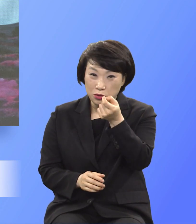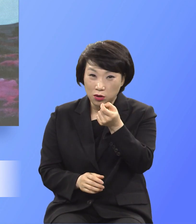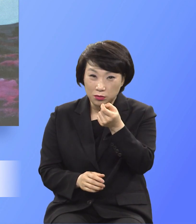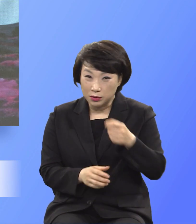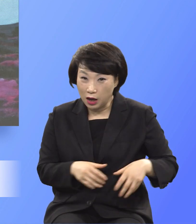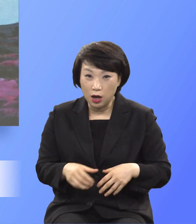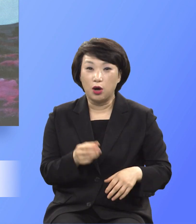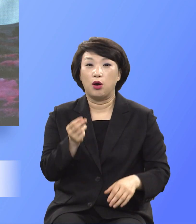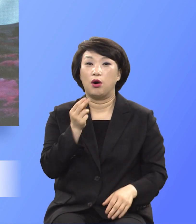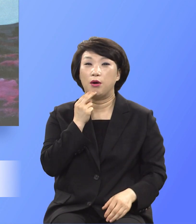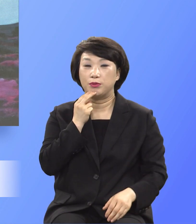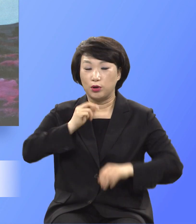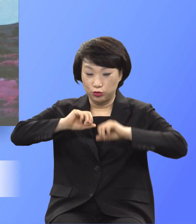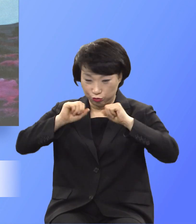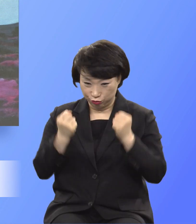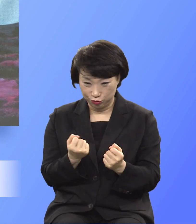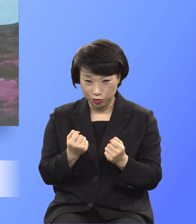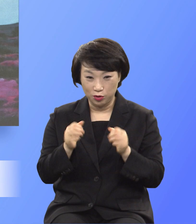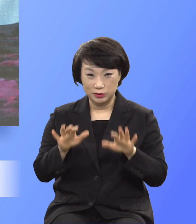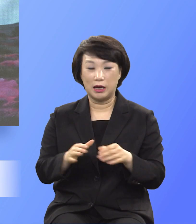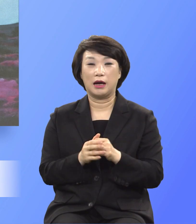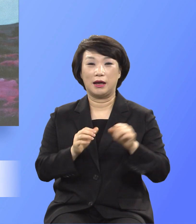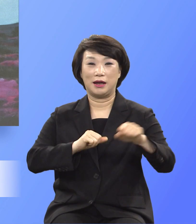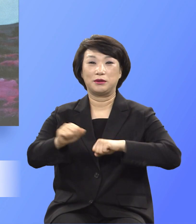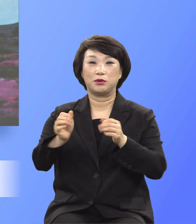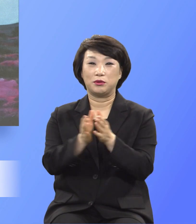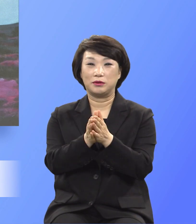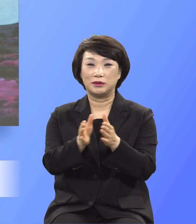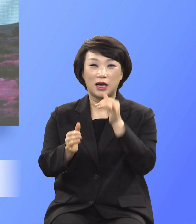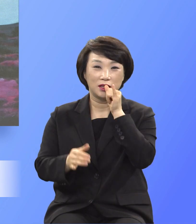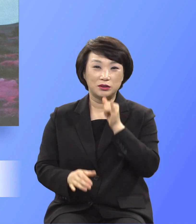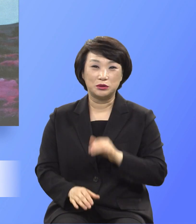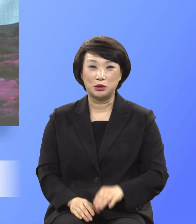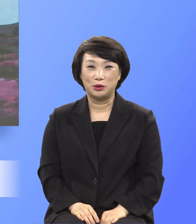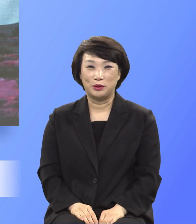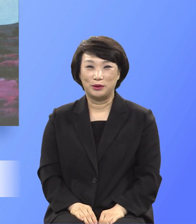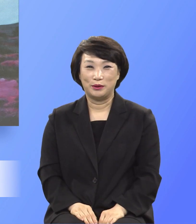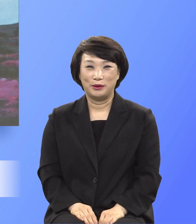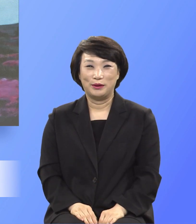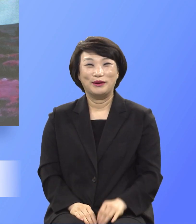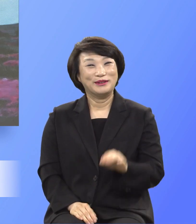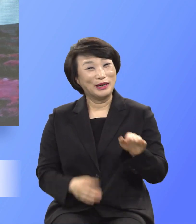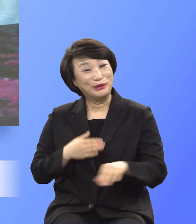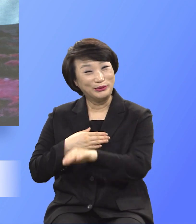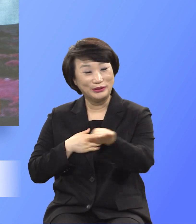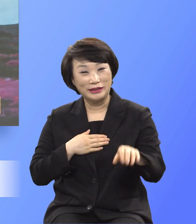순종함으로 실천합니다 우리가 드리는 예배